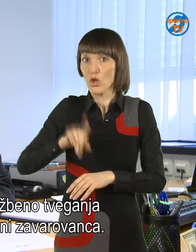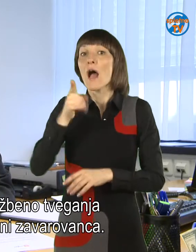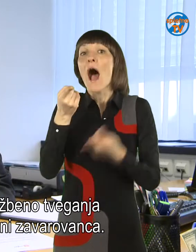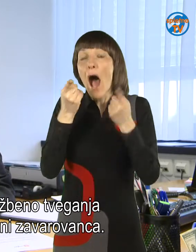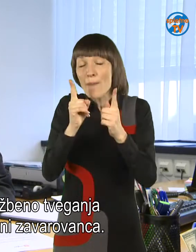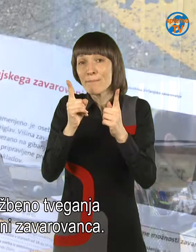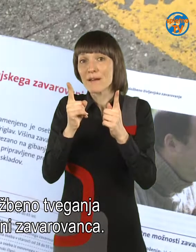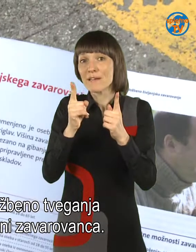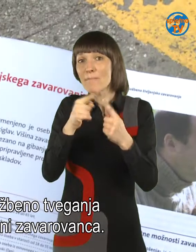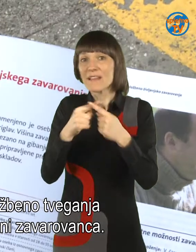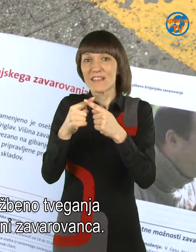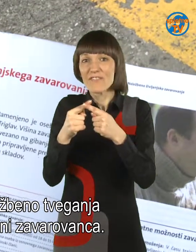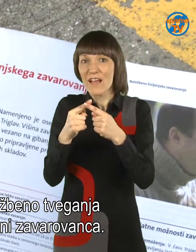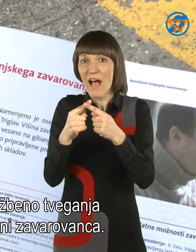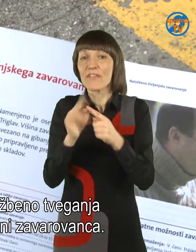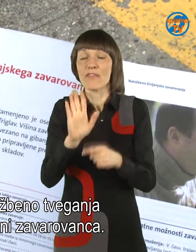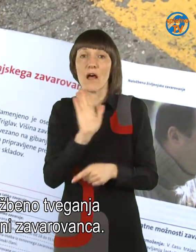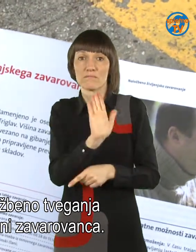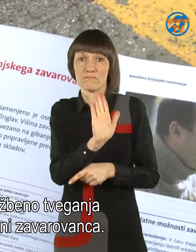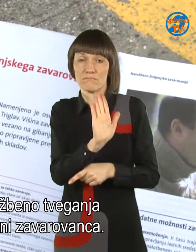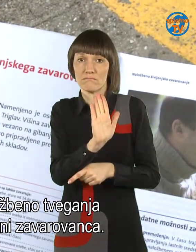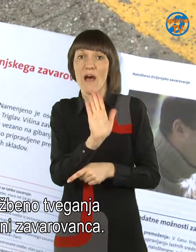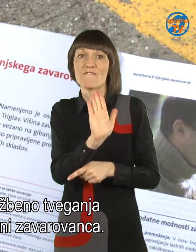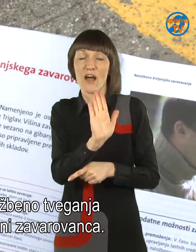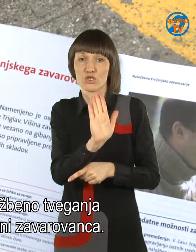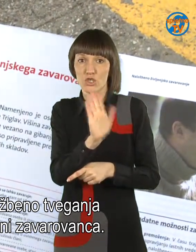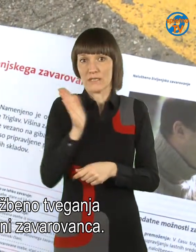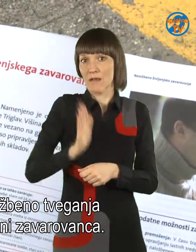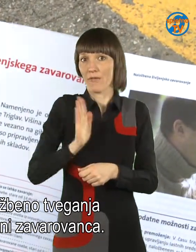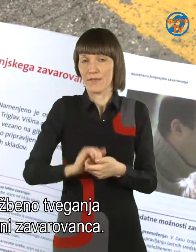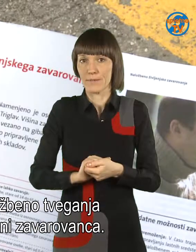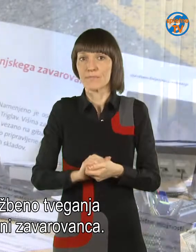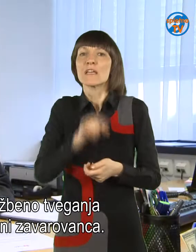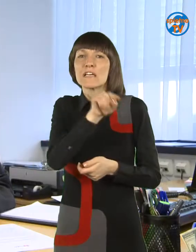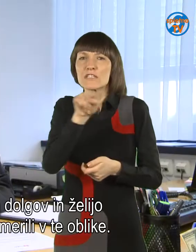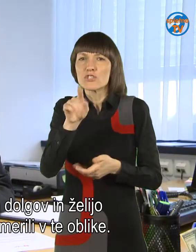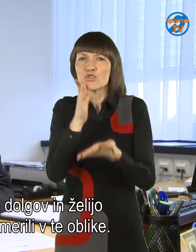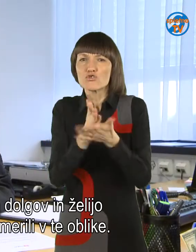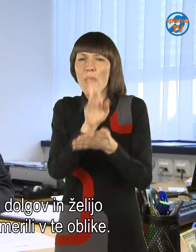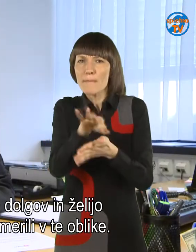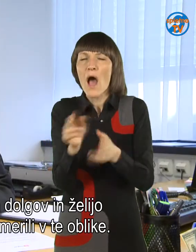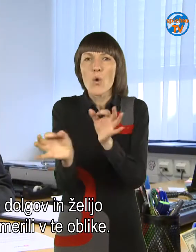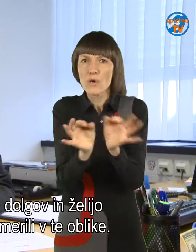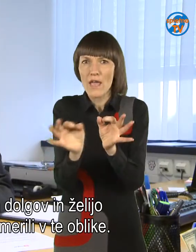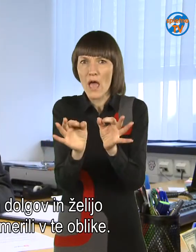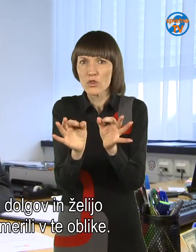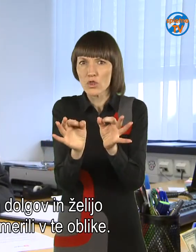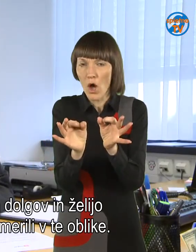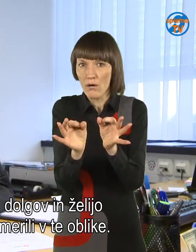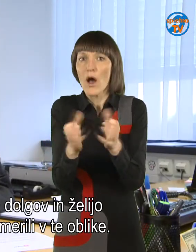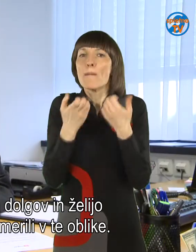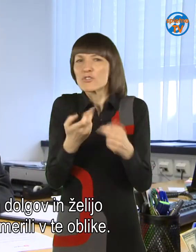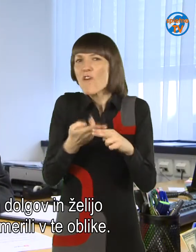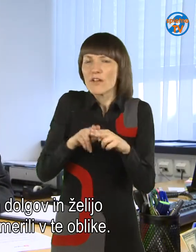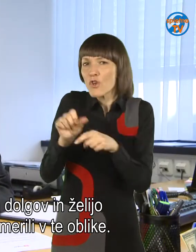tveganje v tem primeru na strani zavarovanjcev. Tisti, ki imajo to že urejeno ali pa nima nekih dolgov, življajo pa